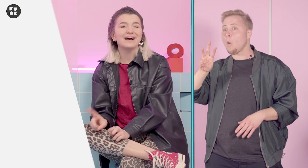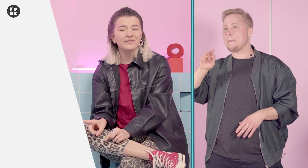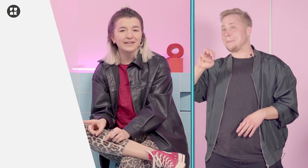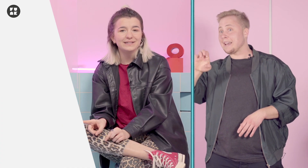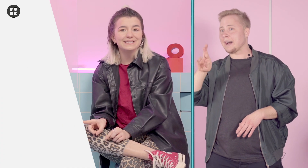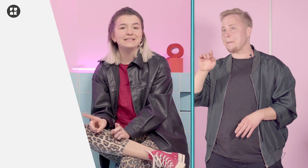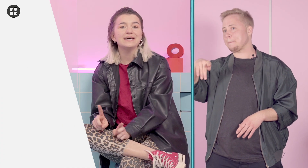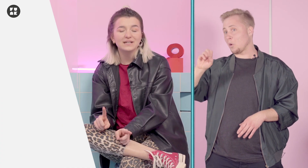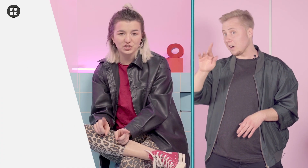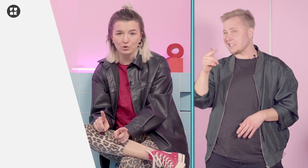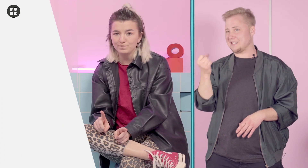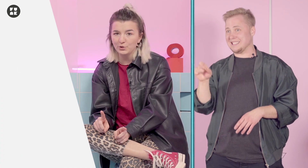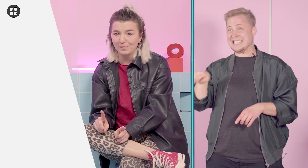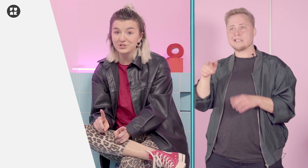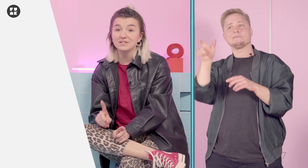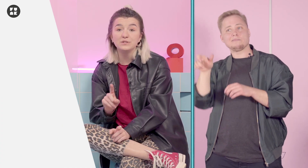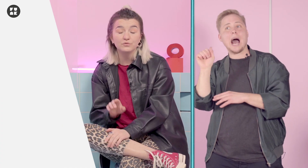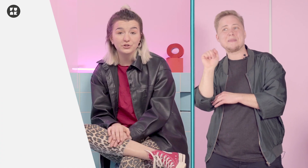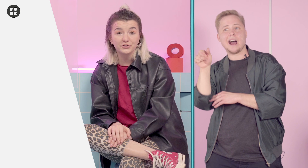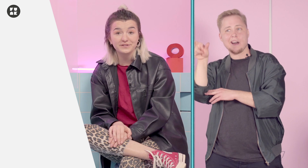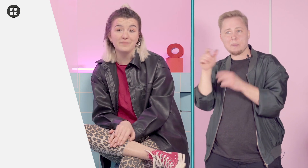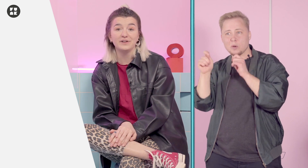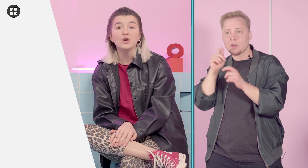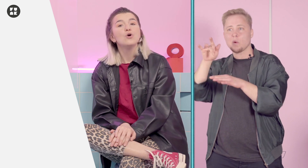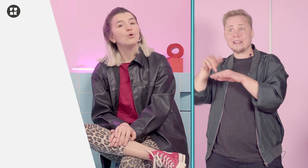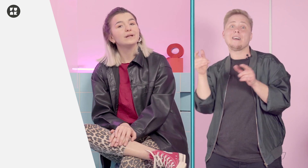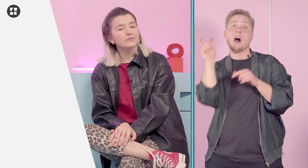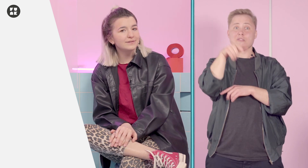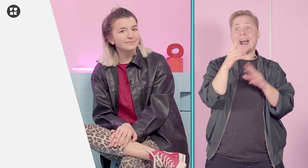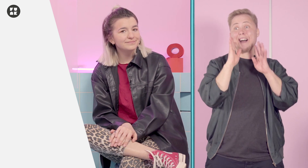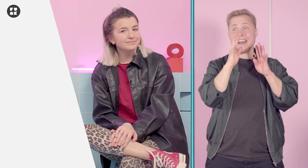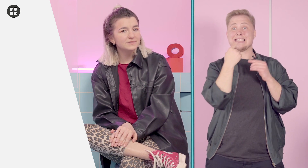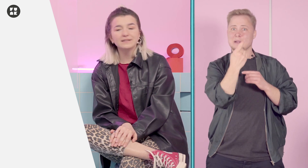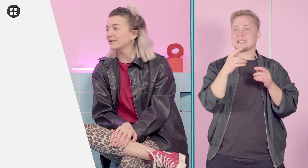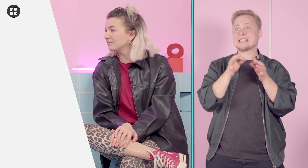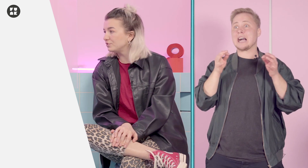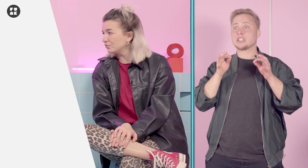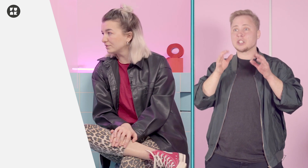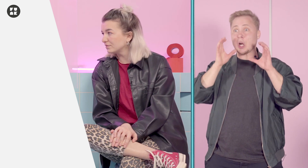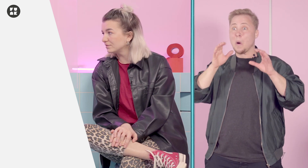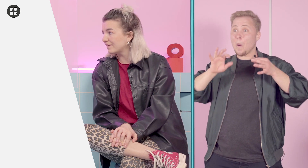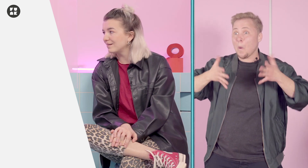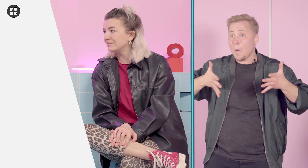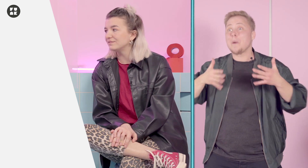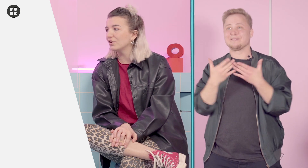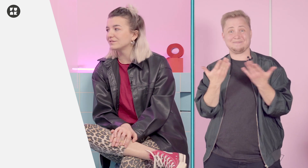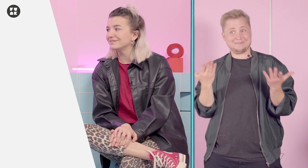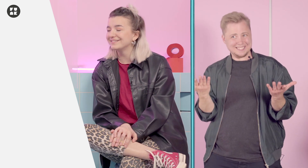Raphael, der die Tagesschau dolmetscht. Das Video würde ich euch sehr empfehlen. Und ansonsten sagen Dana und ich Tschüss und zwar mit den Worten